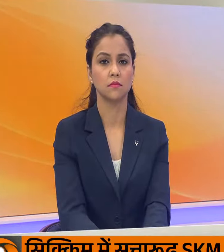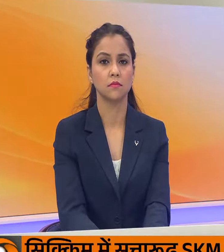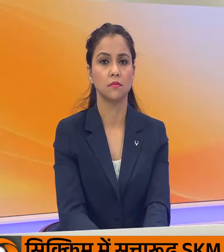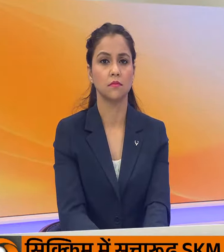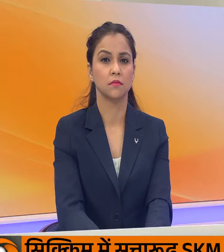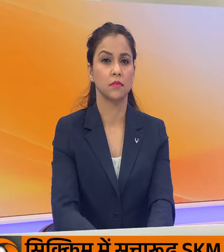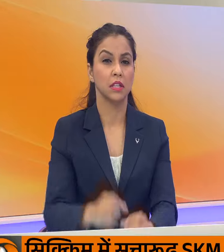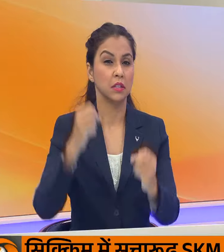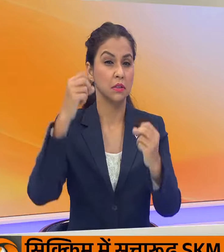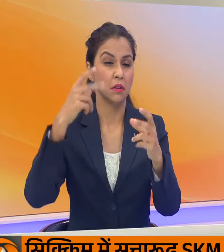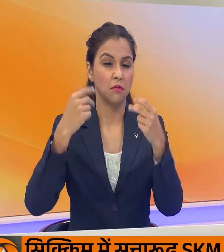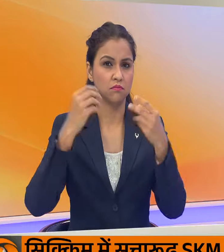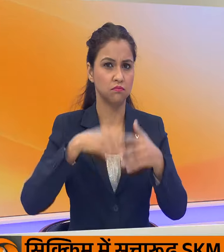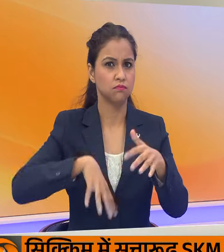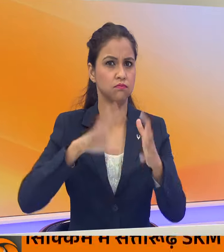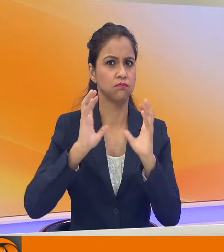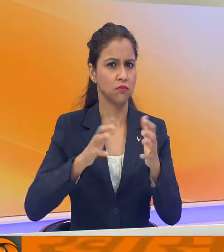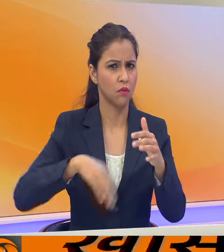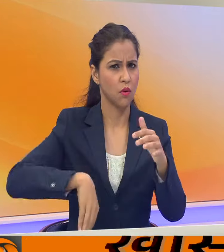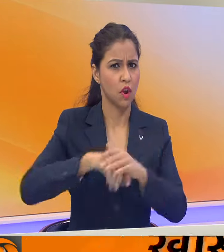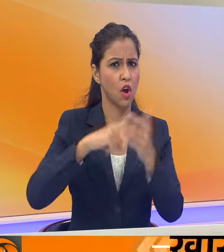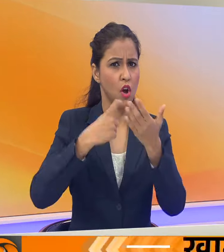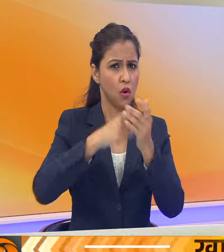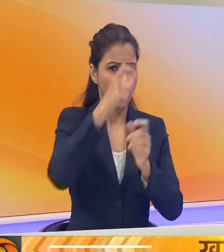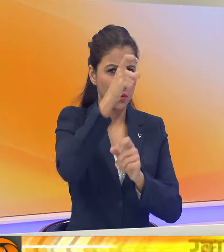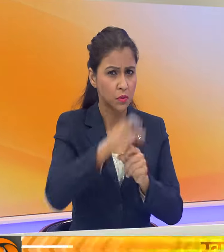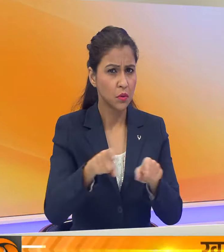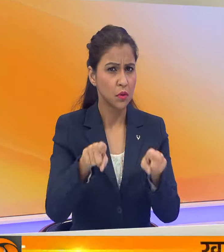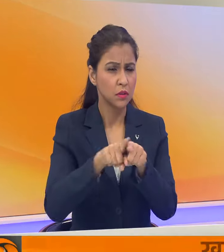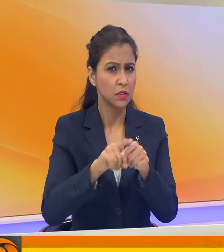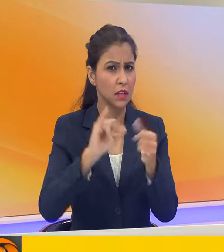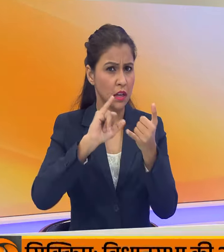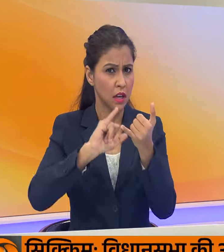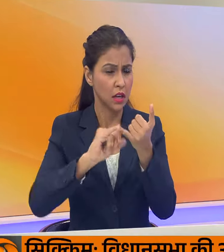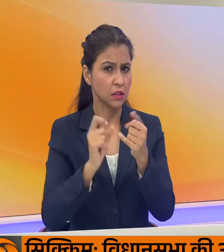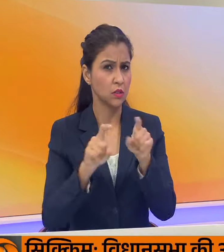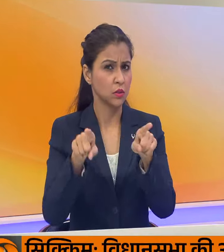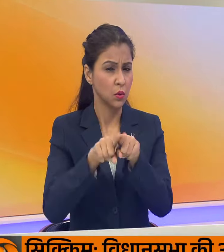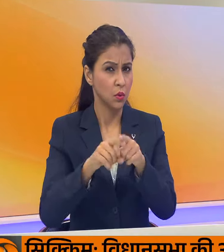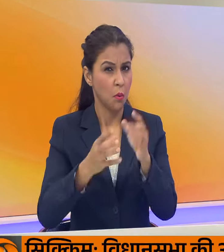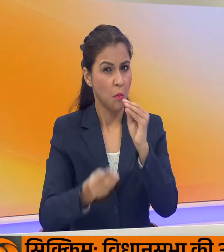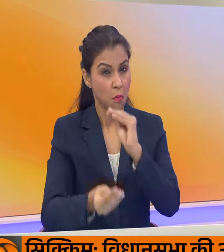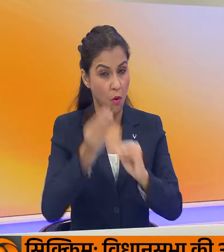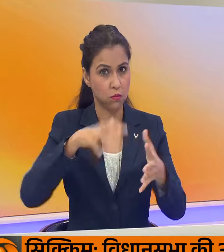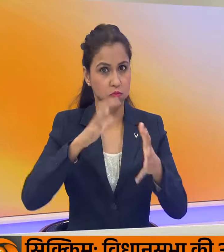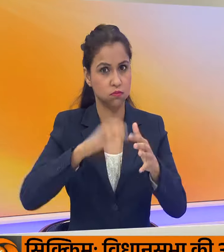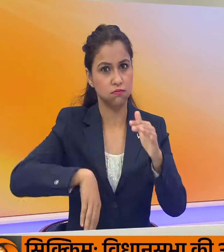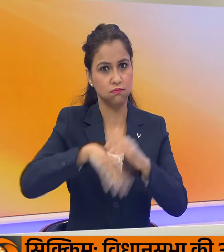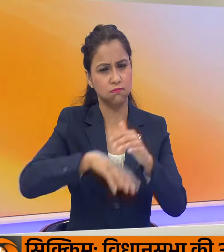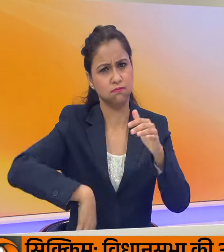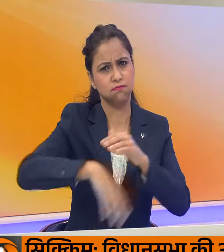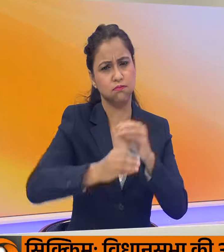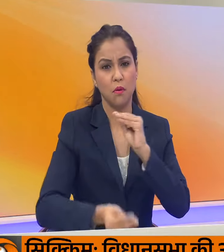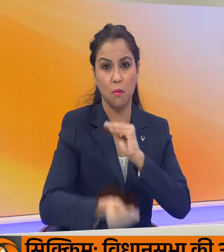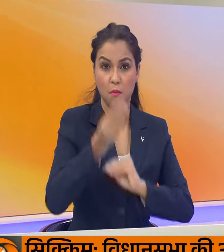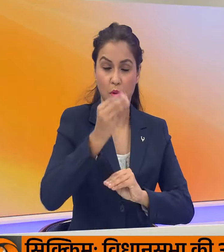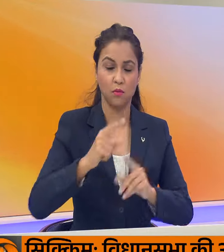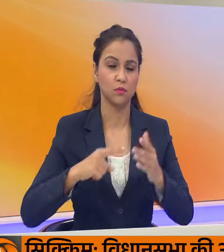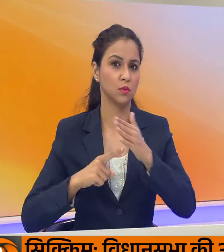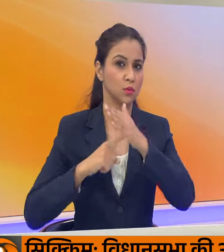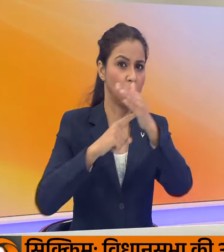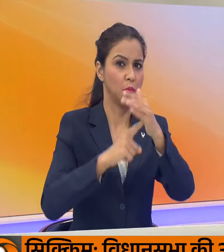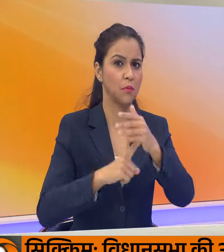स्टार फुट बॉलर क्रिस्टियन रोनाल्डो साओधी प्रो लीग के एक सीजन में सरवाधी गोल करने वाले खिलाडी बन गए है रोनाल्डो ने अल